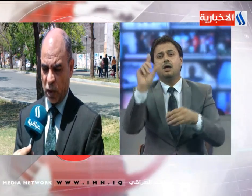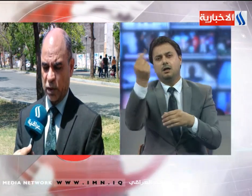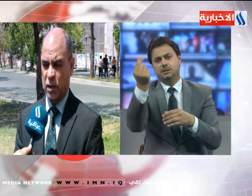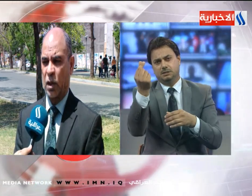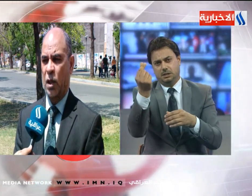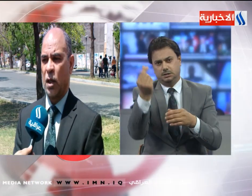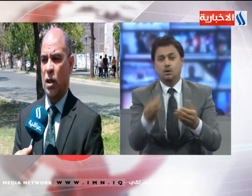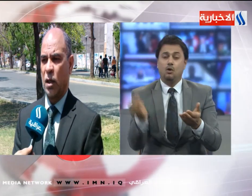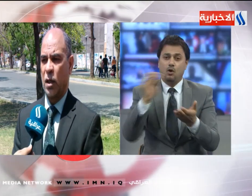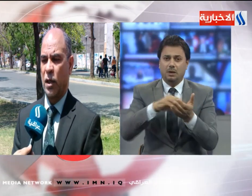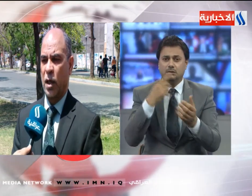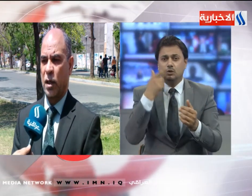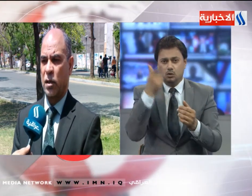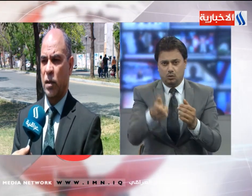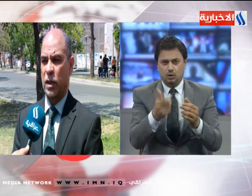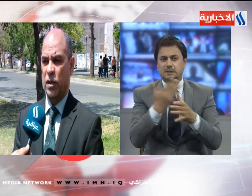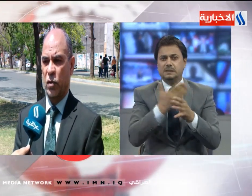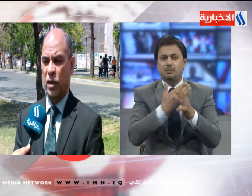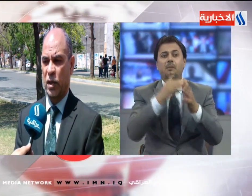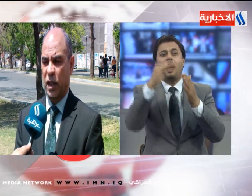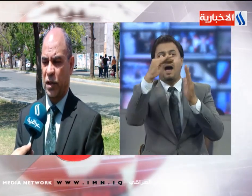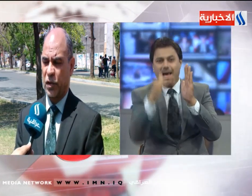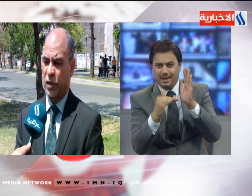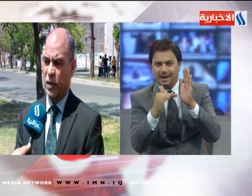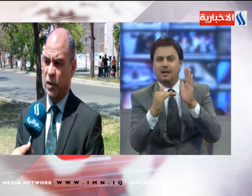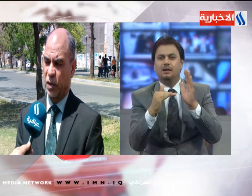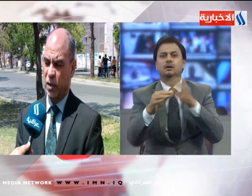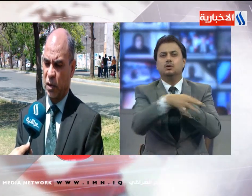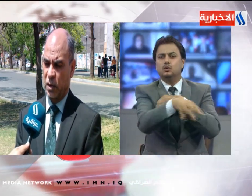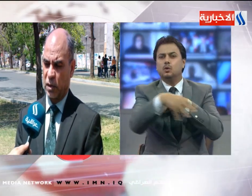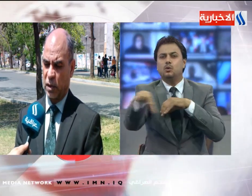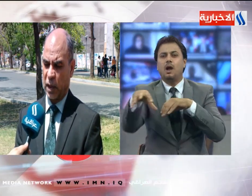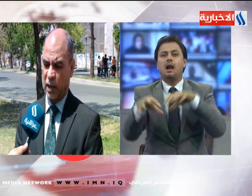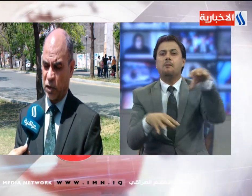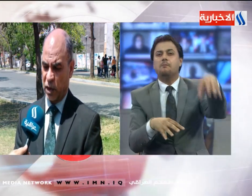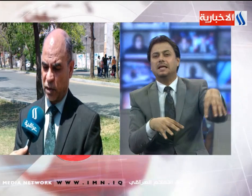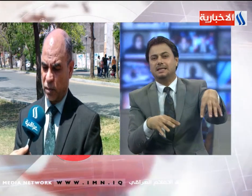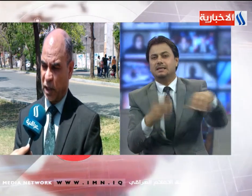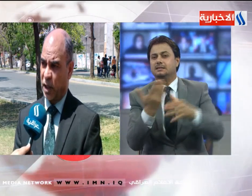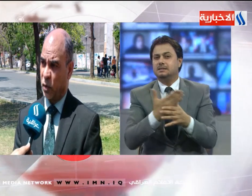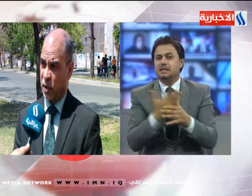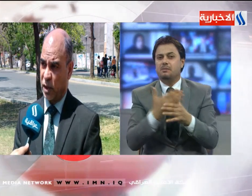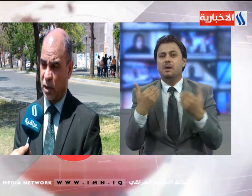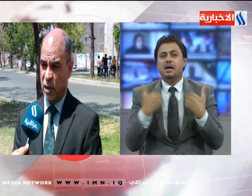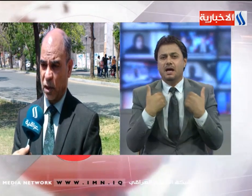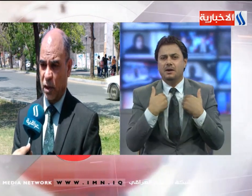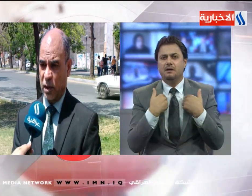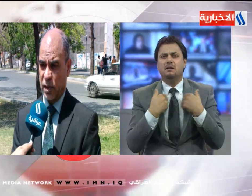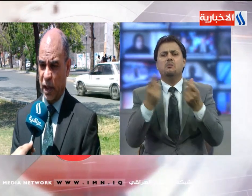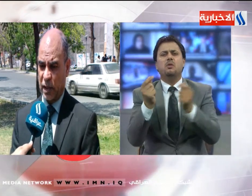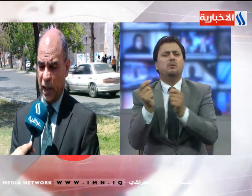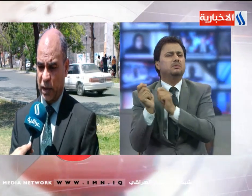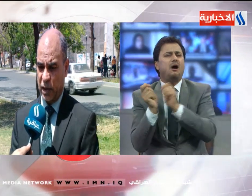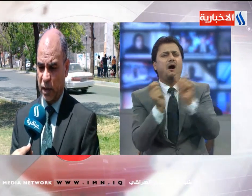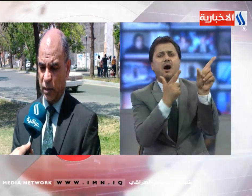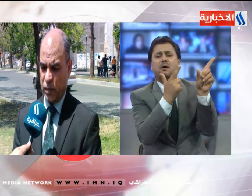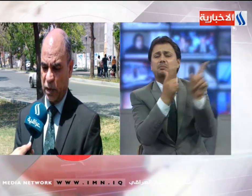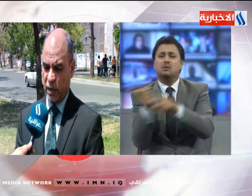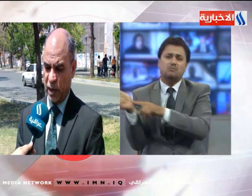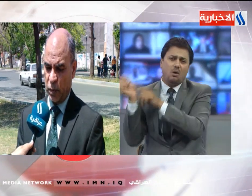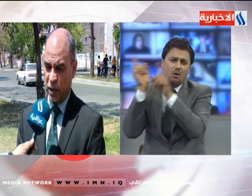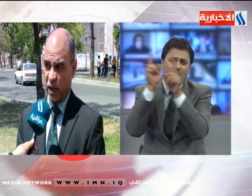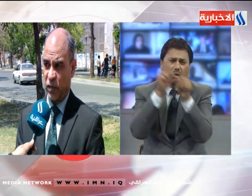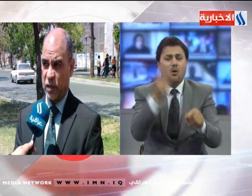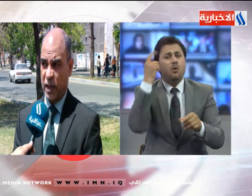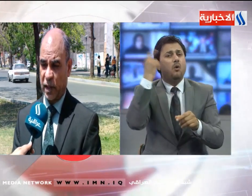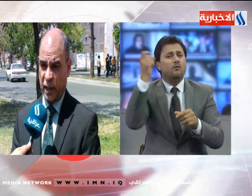بمرتبة أقل من مراتب بعض دول المنطقة لتأثيره بعقود من الحروب والعقوبات الدولية والعنف